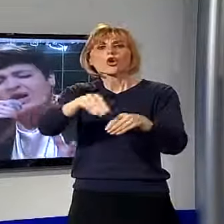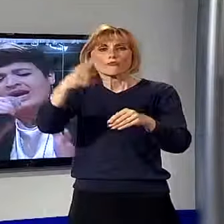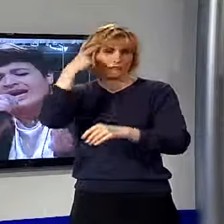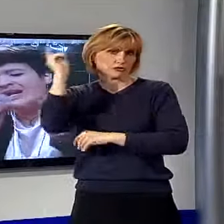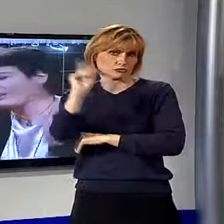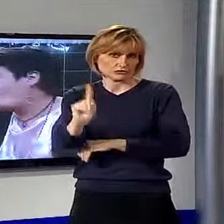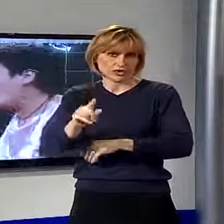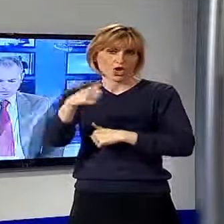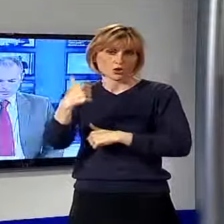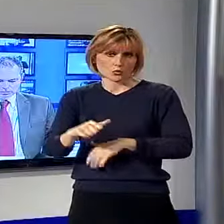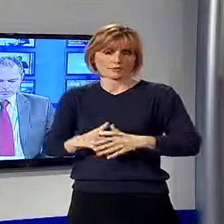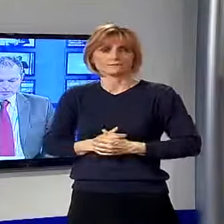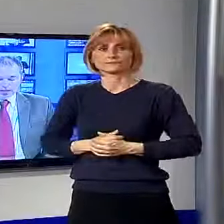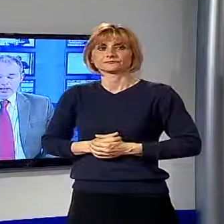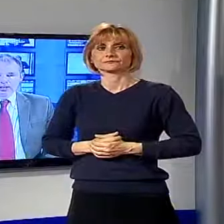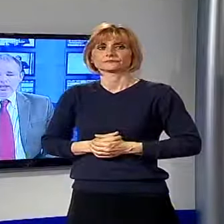definire.